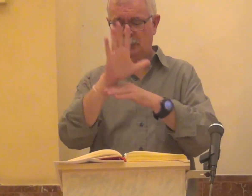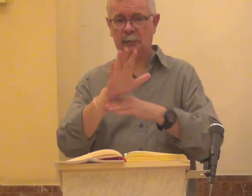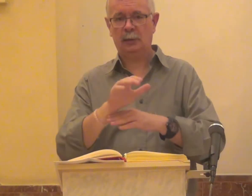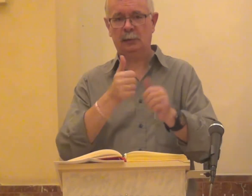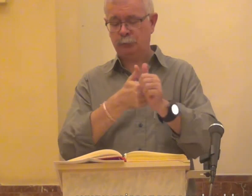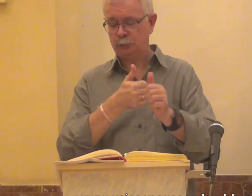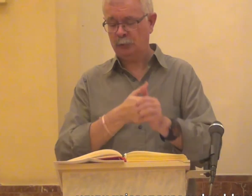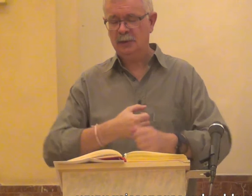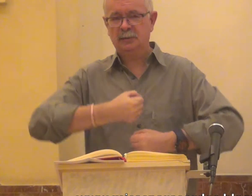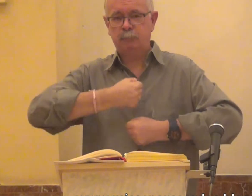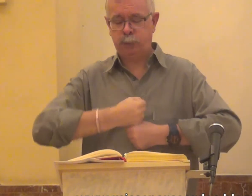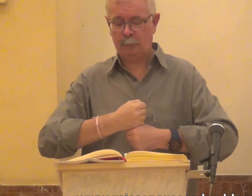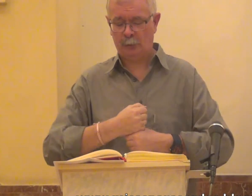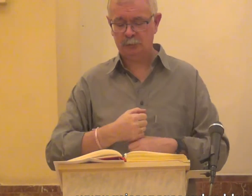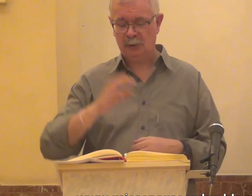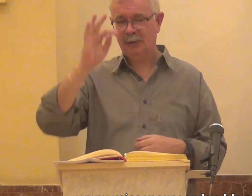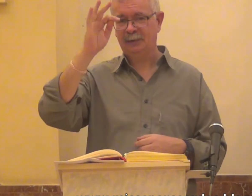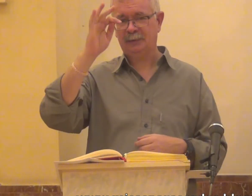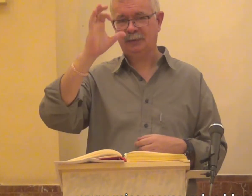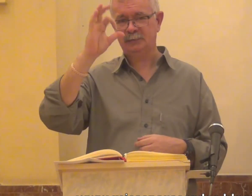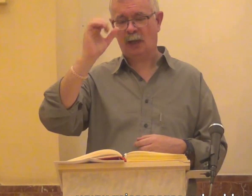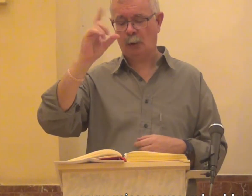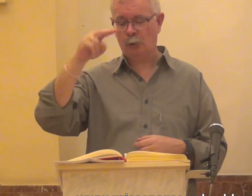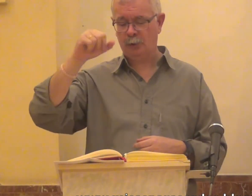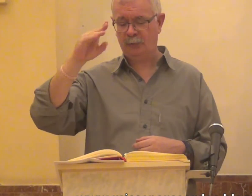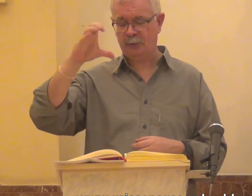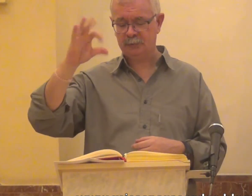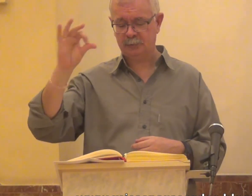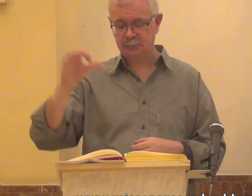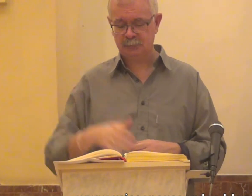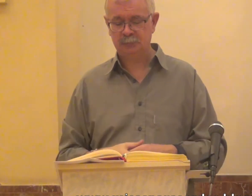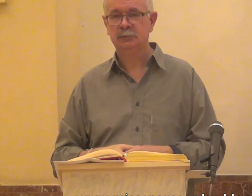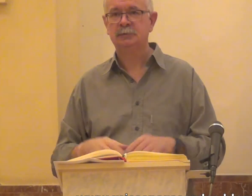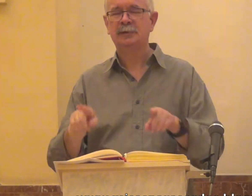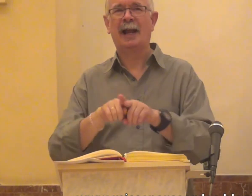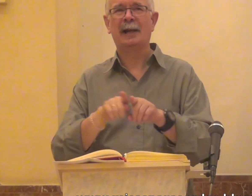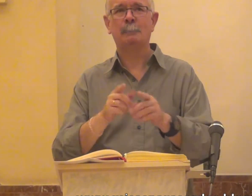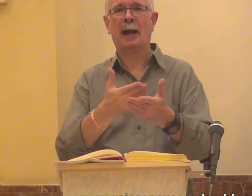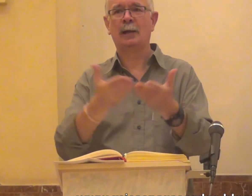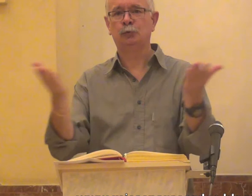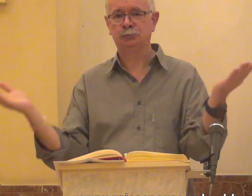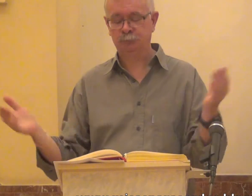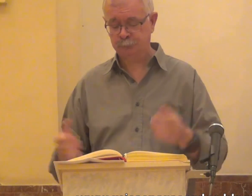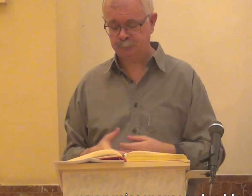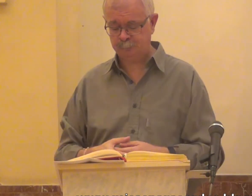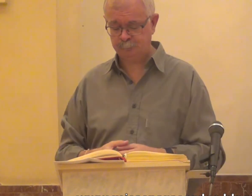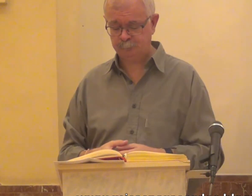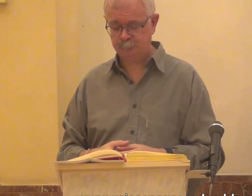Lectura de la primera carta del apóstol San Pablo a los tesalonicenses Hermanos